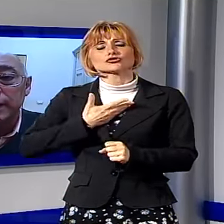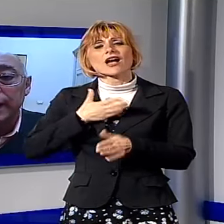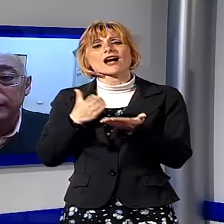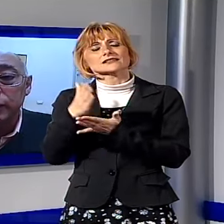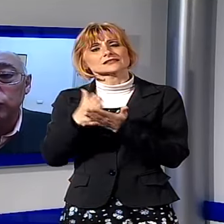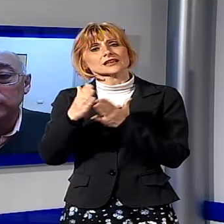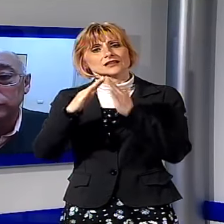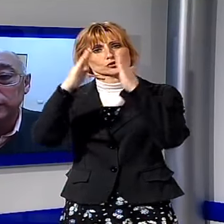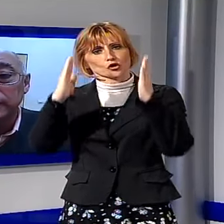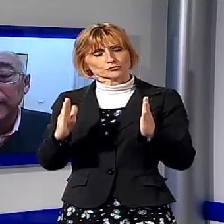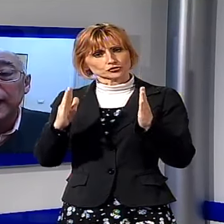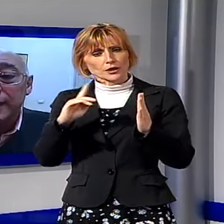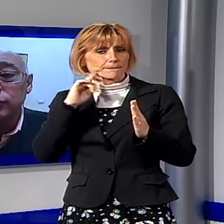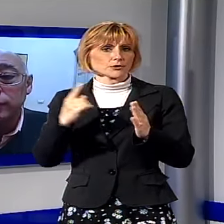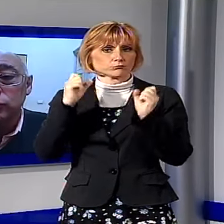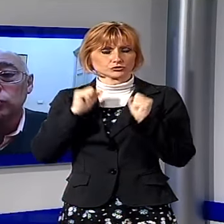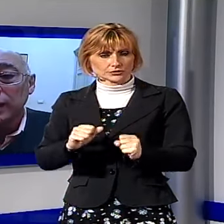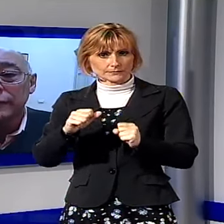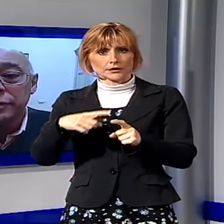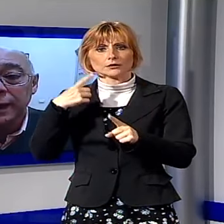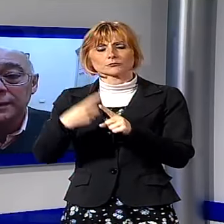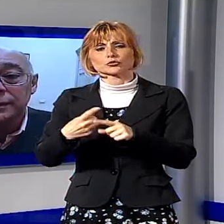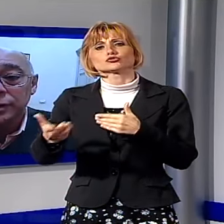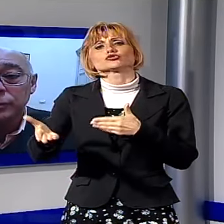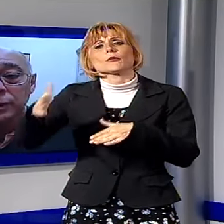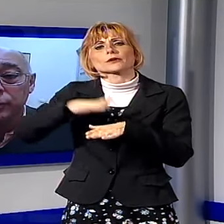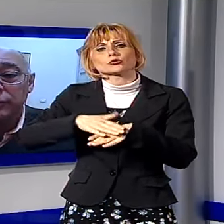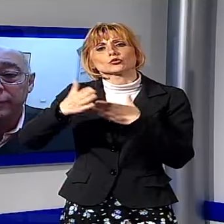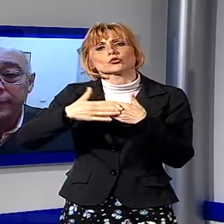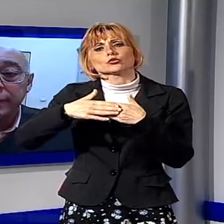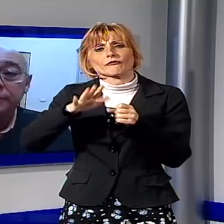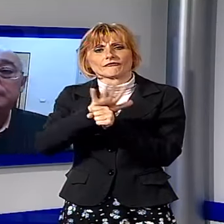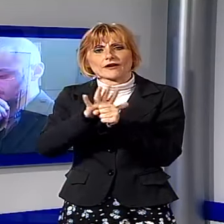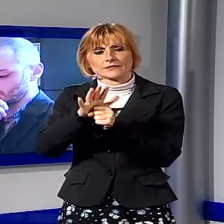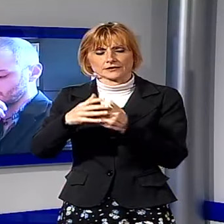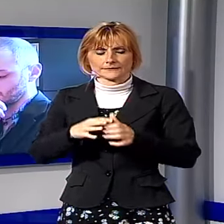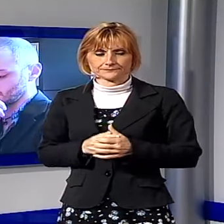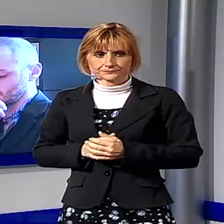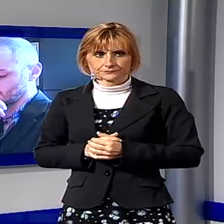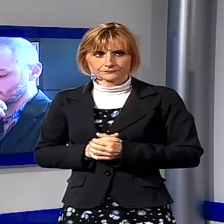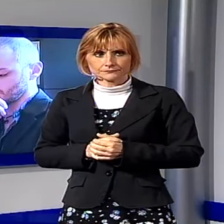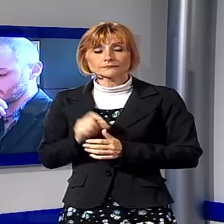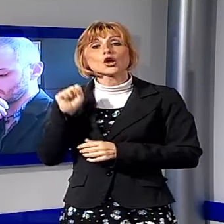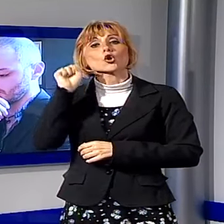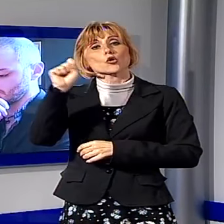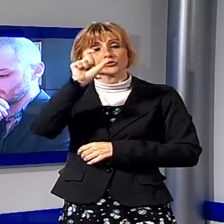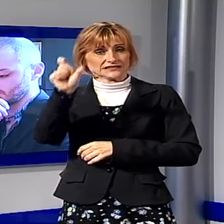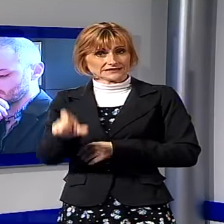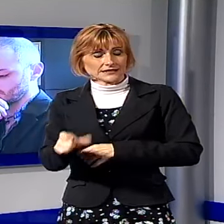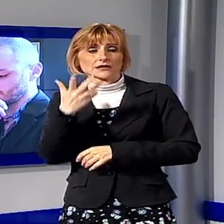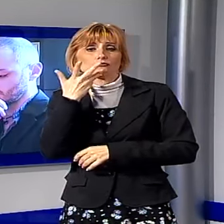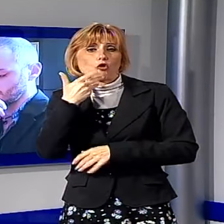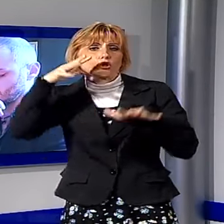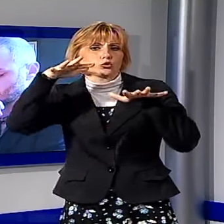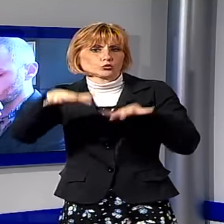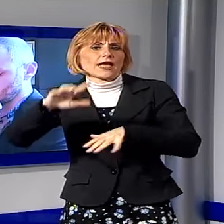domiciliare migliore possibile e soprattutto la vicinanza, diciamo, delle proprie famiglie. I comunisti italiani hanno chiesto anche tutela